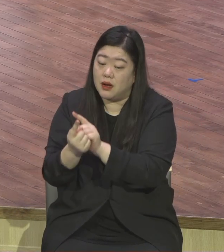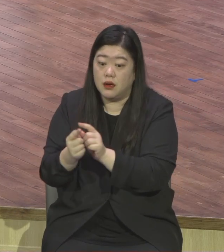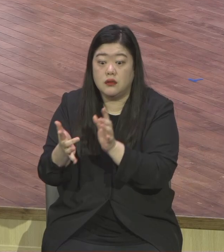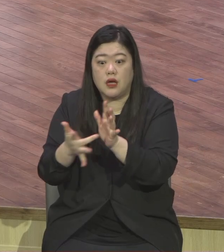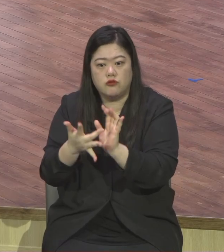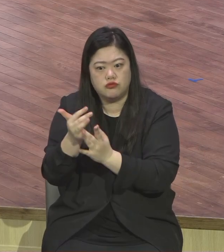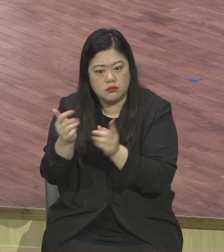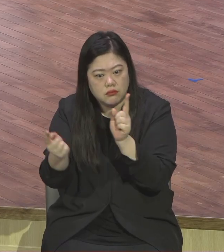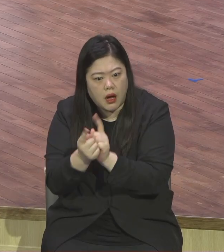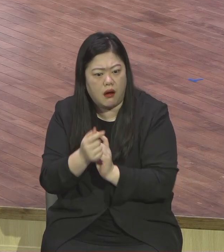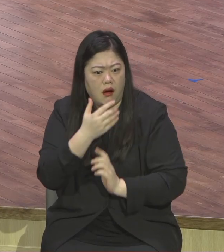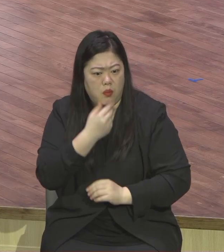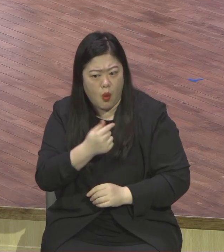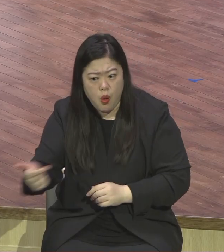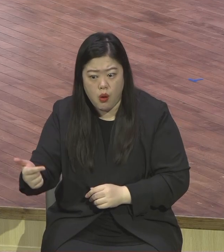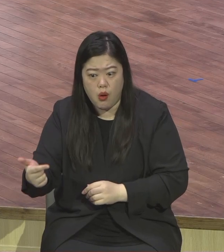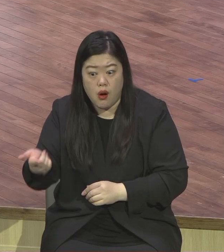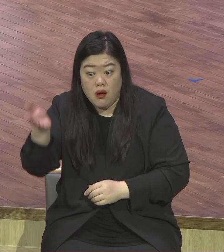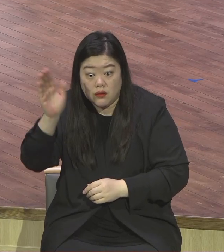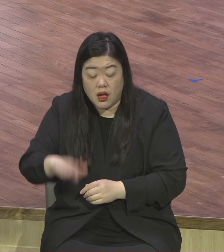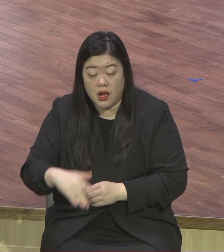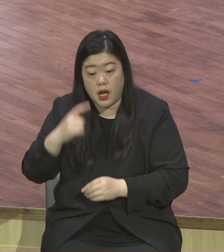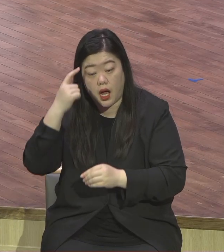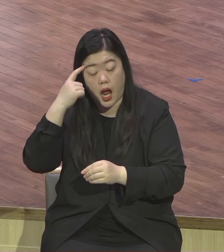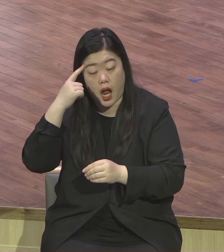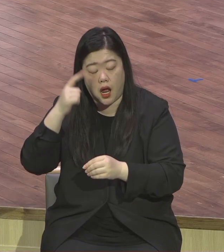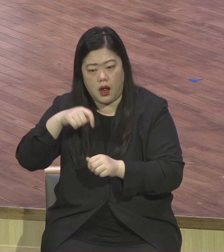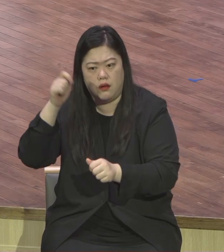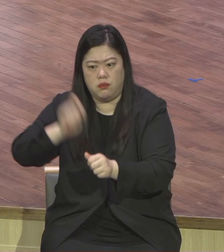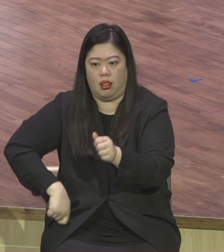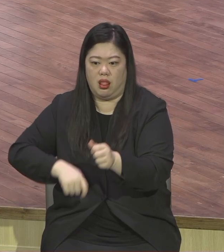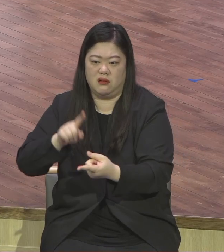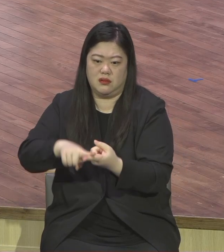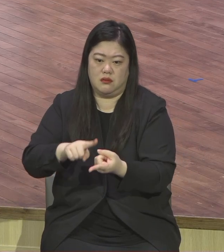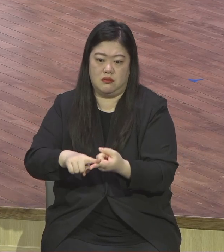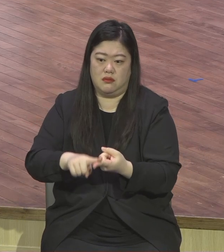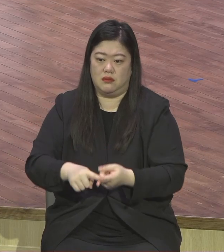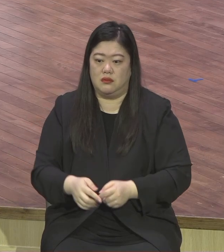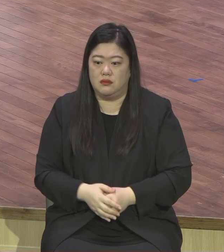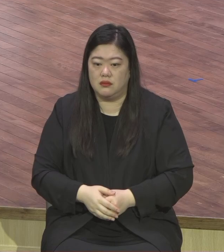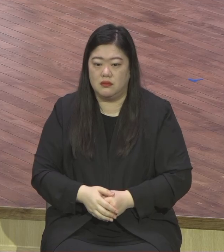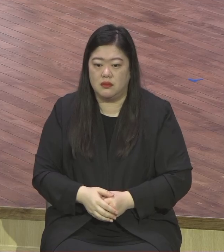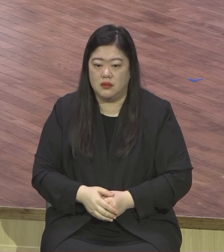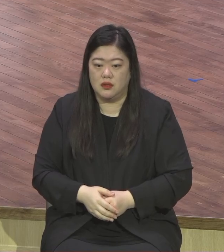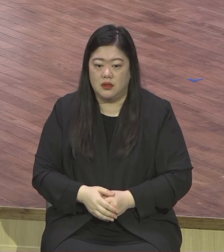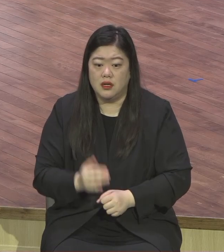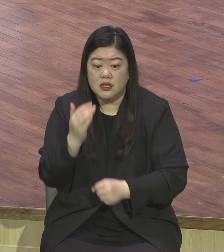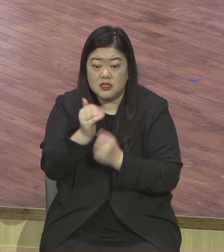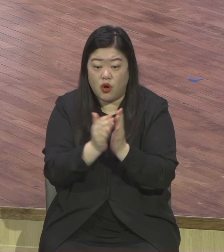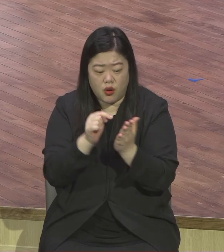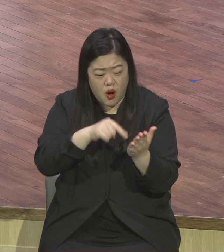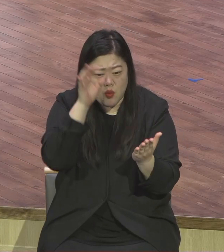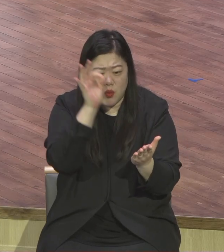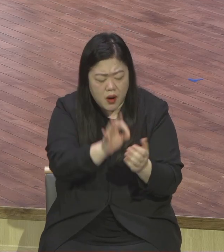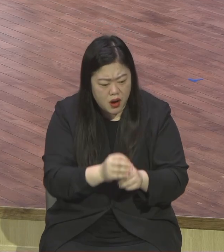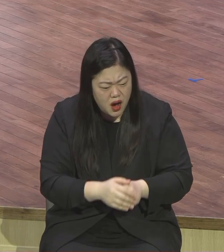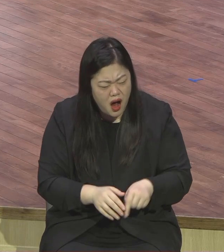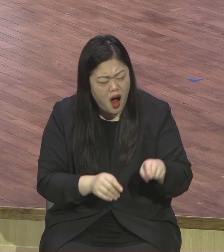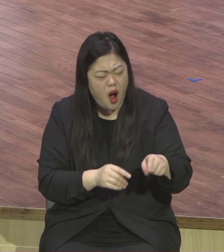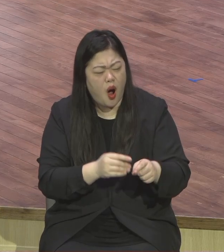이 선입견이라는 게. 성경에 나타난 가장 안타깝고 비격적인 장면이 오늘 이